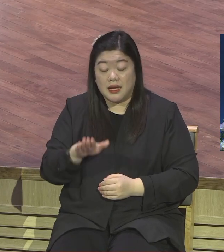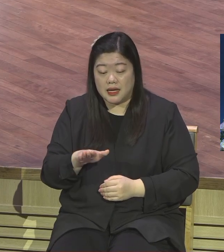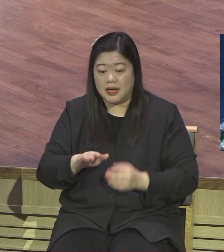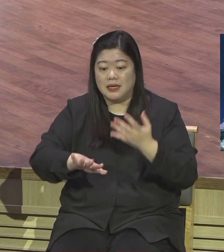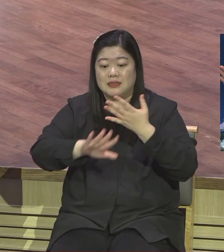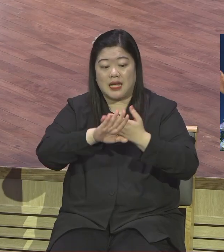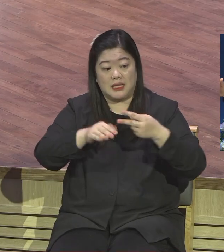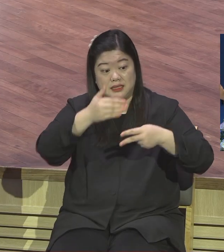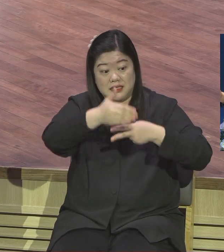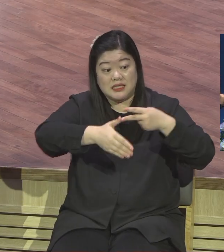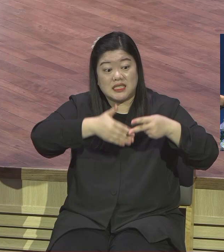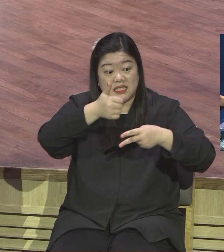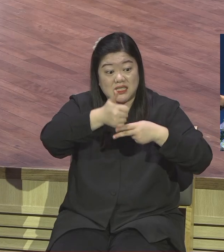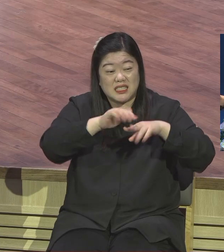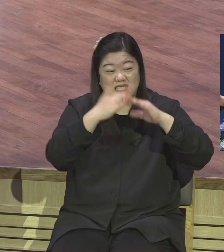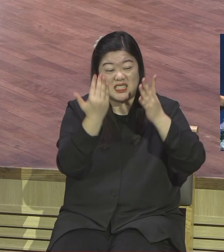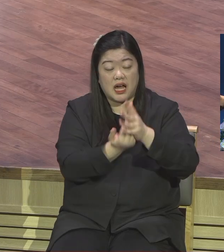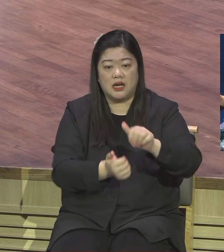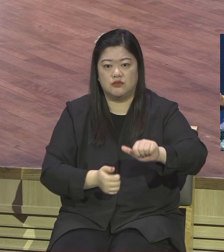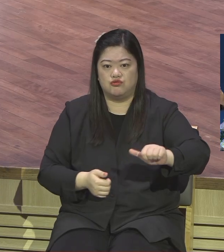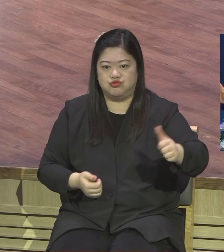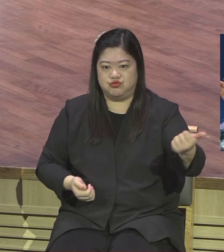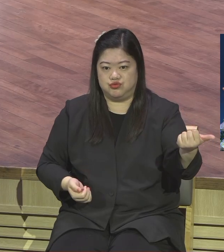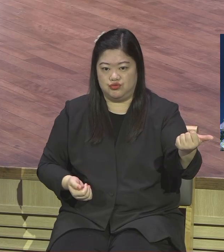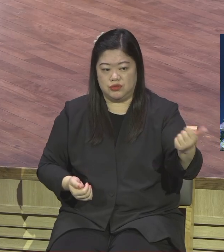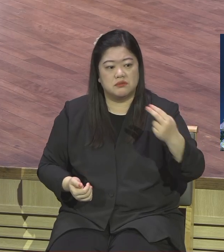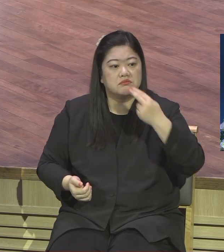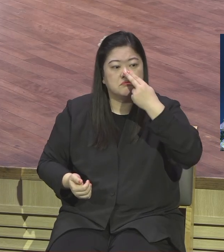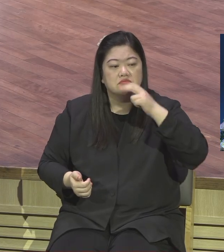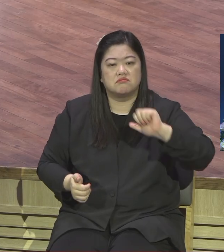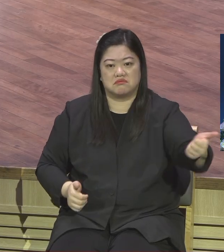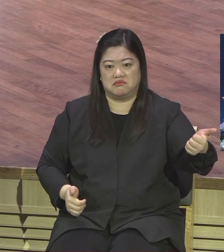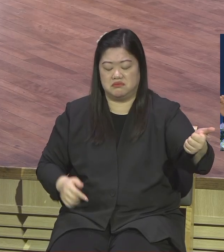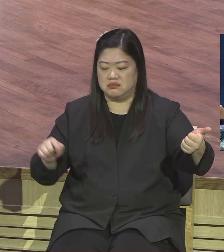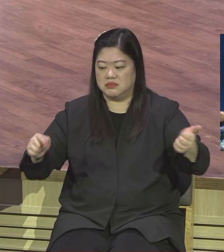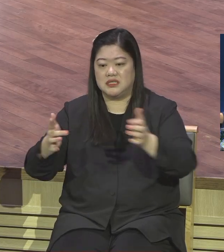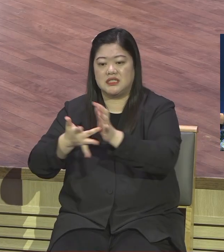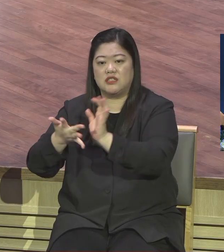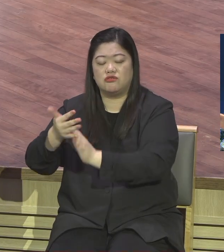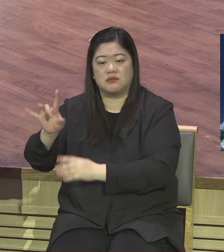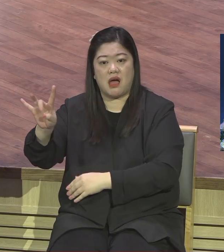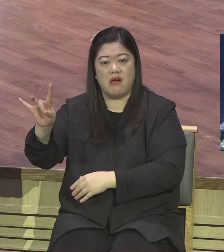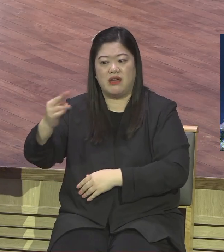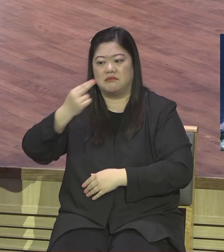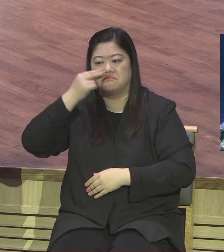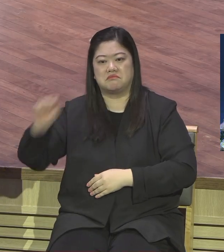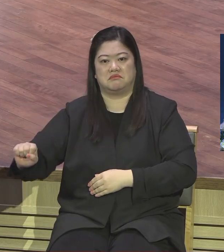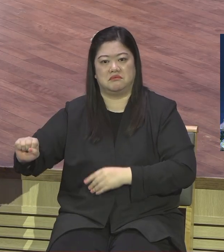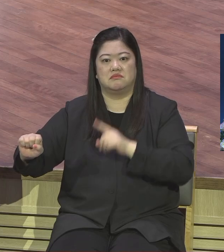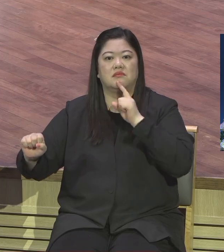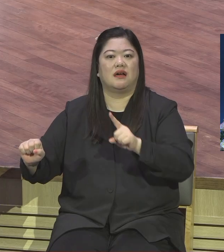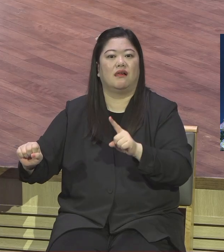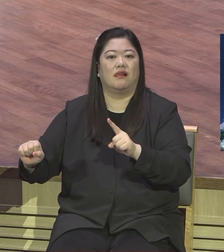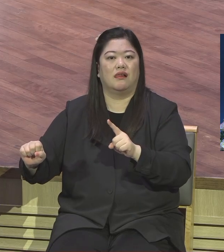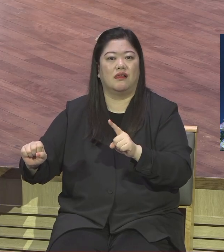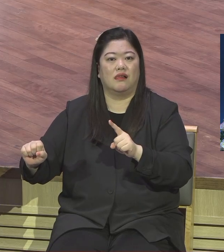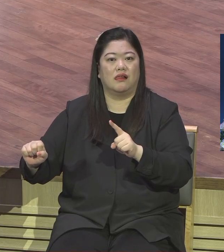살아있지 않다는 존재예요 지금 다른 신들은 다 없는 죽은 존재다 모든 우상들은 헛되고